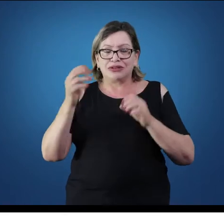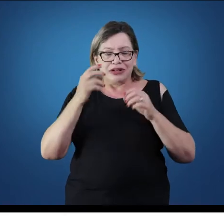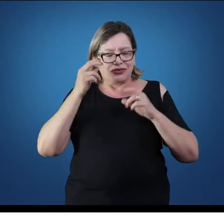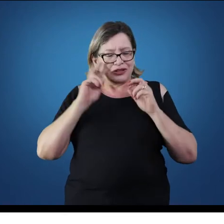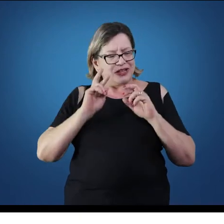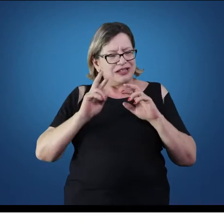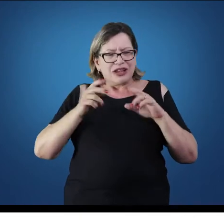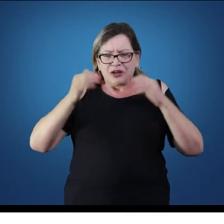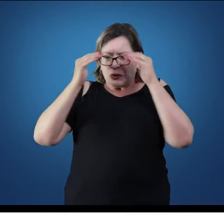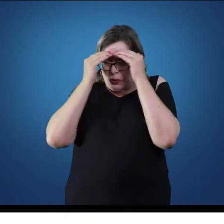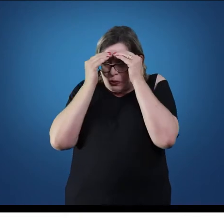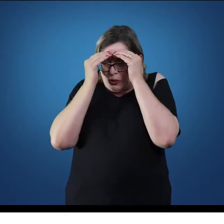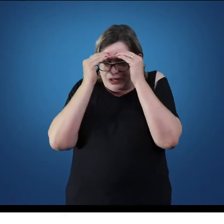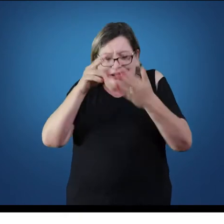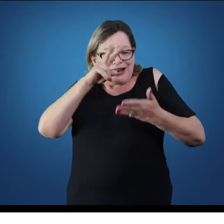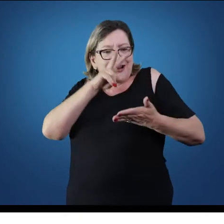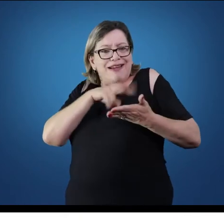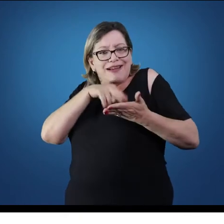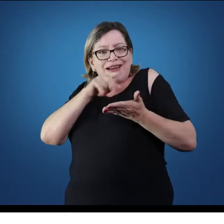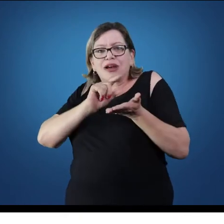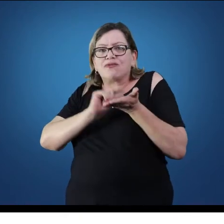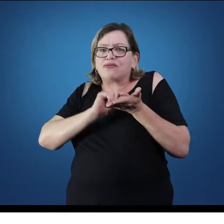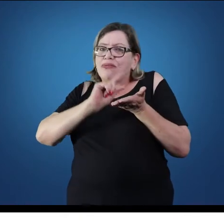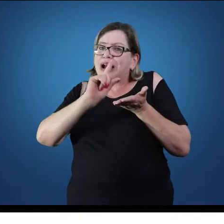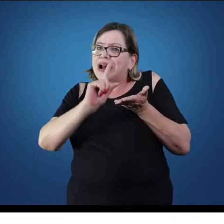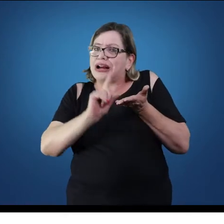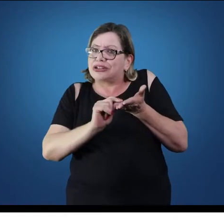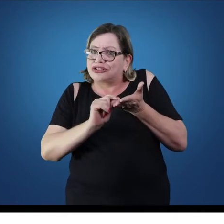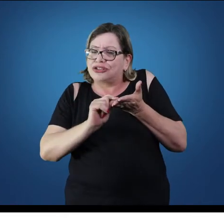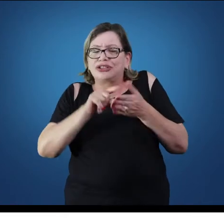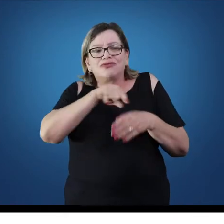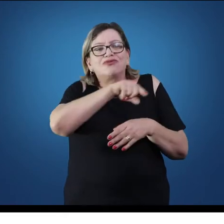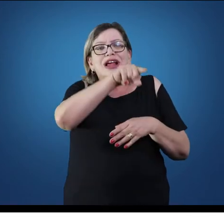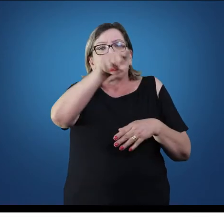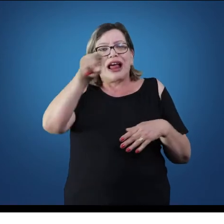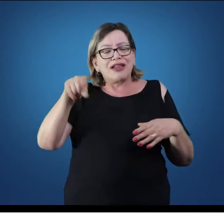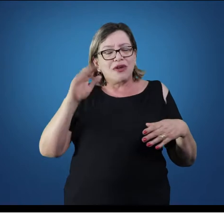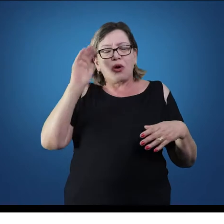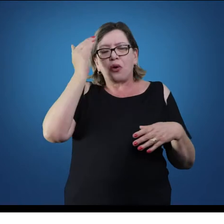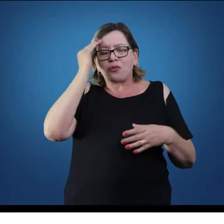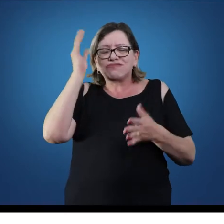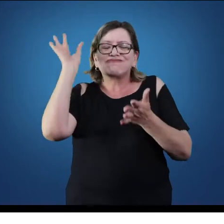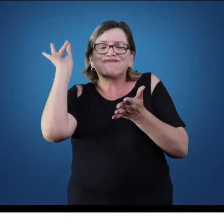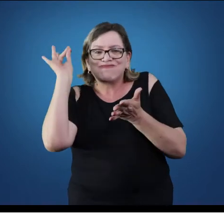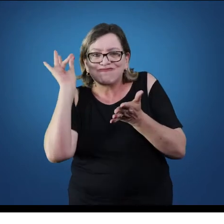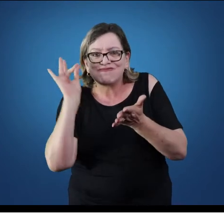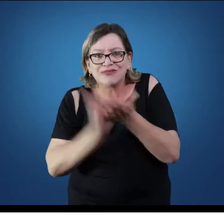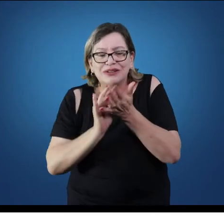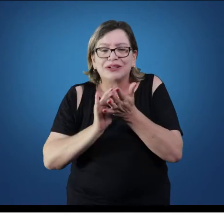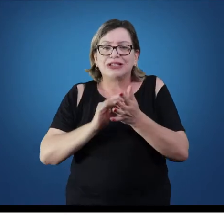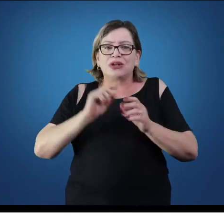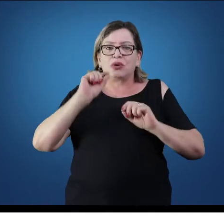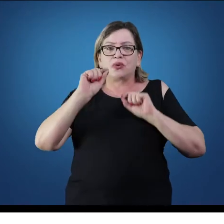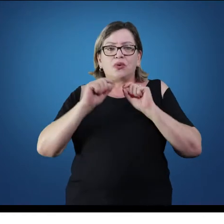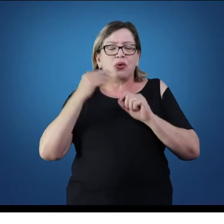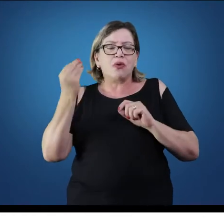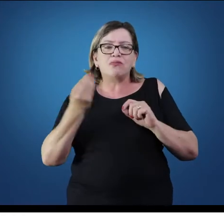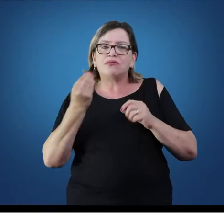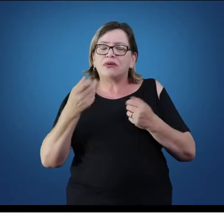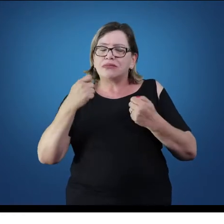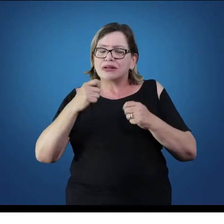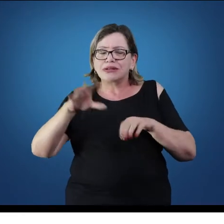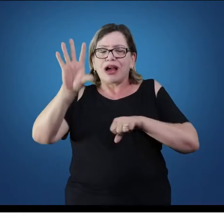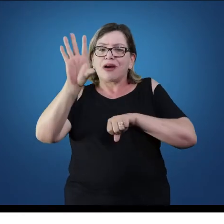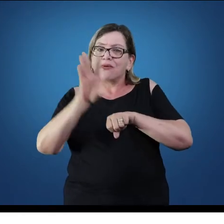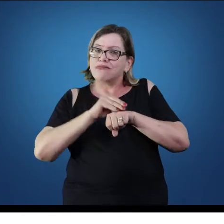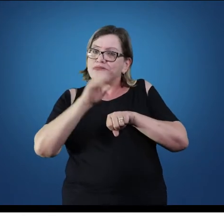atenção de vocês na leitura, por exemplo, desse artigo, que acho que vocês vão ter a compreensão realmente do quanto é necessário o conhecimento